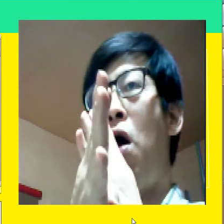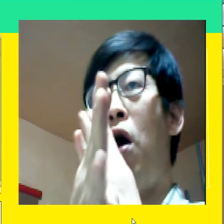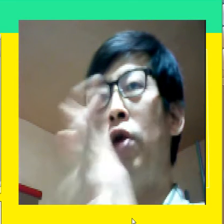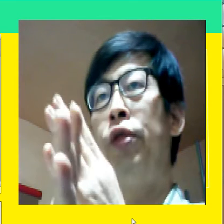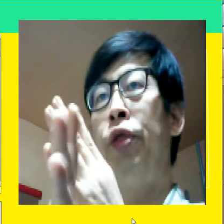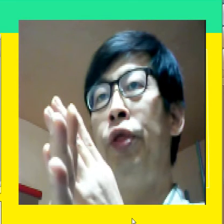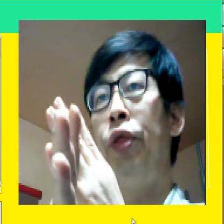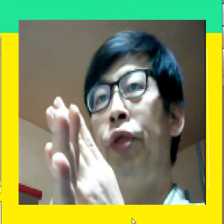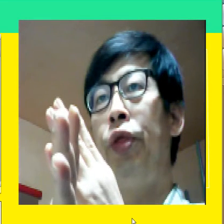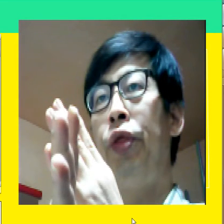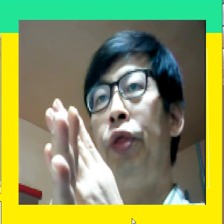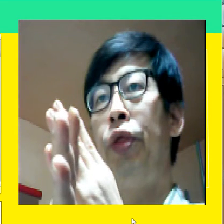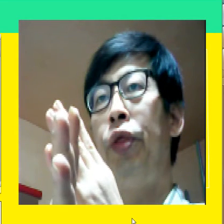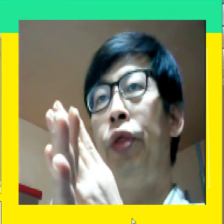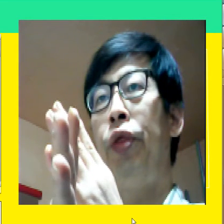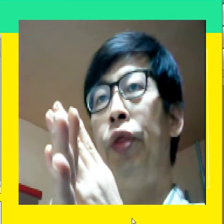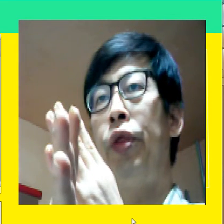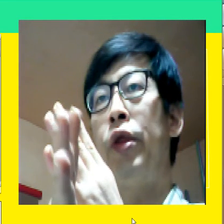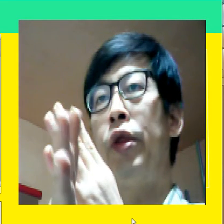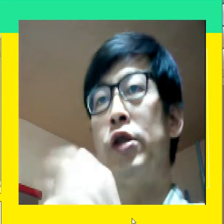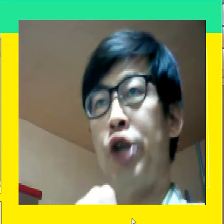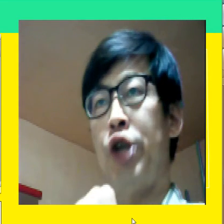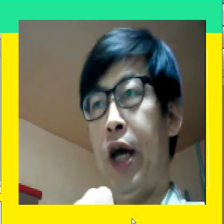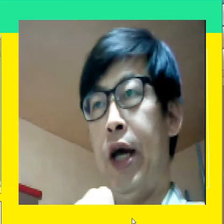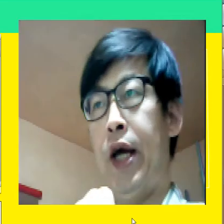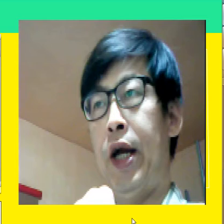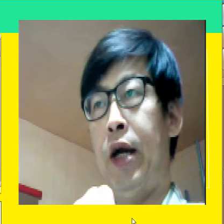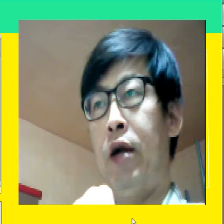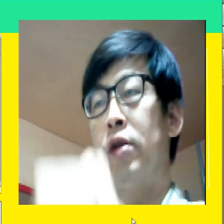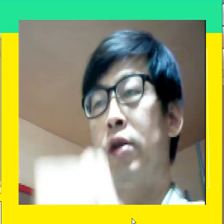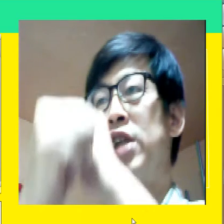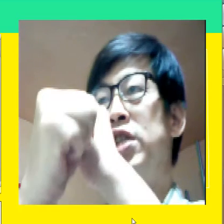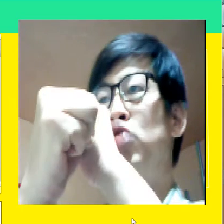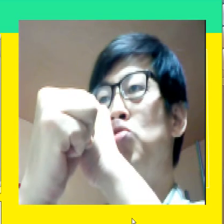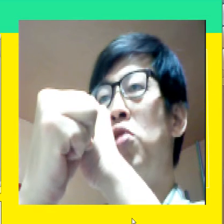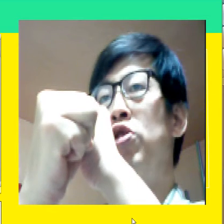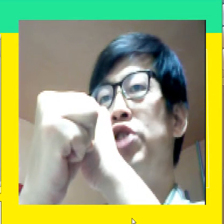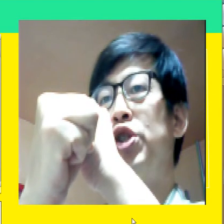언제 다시 주먹을 치죠